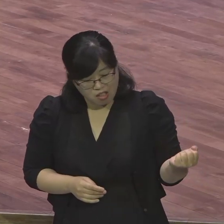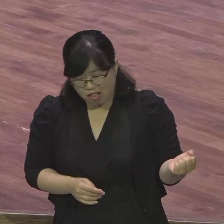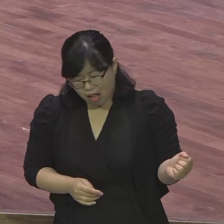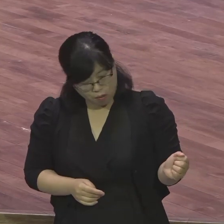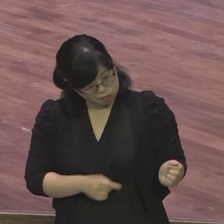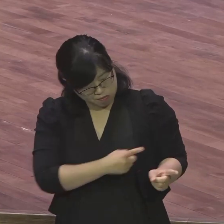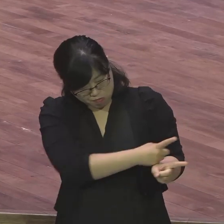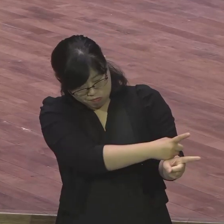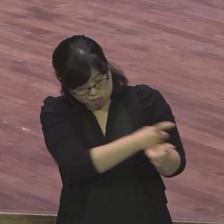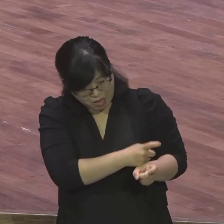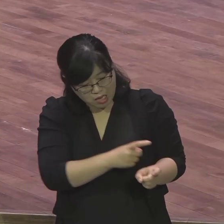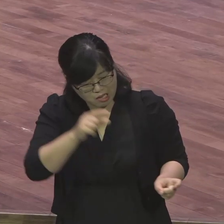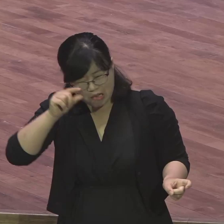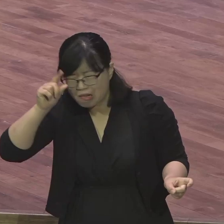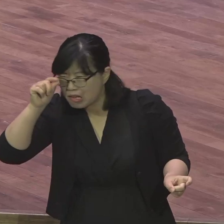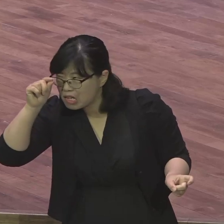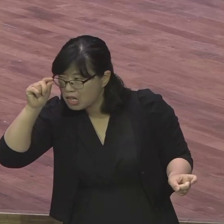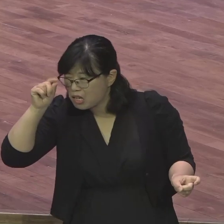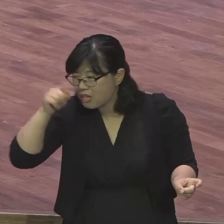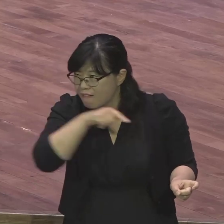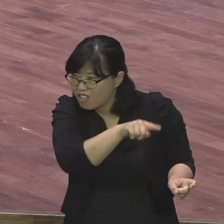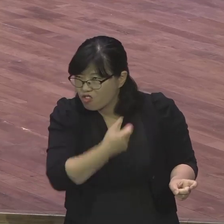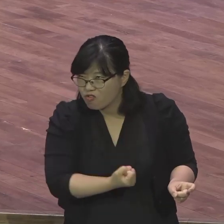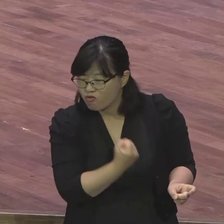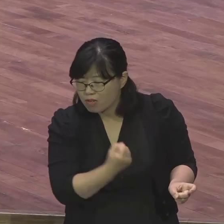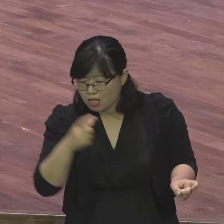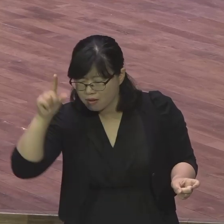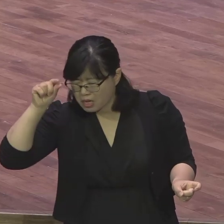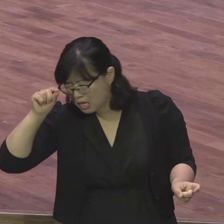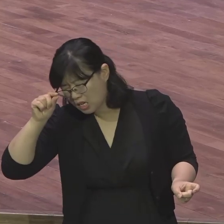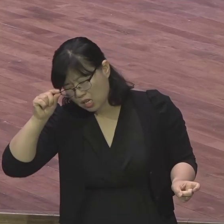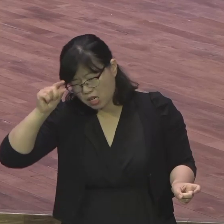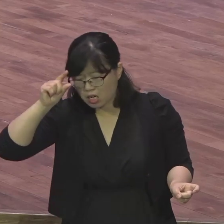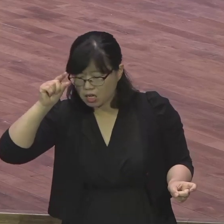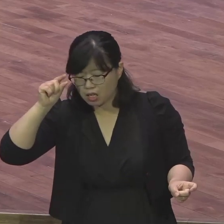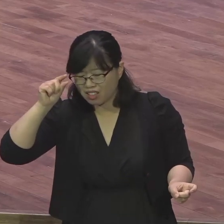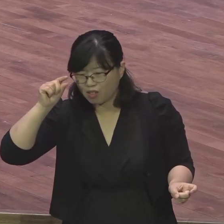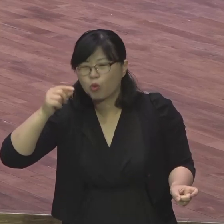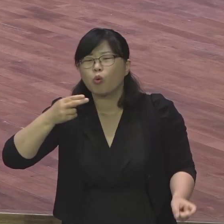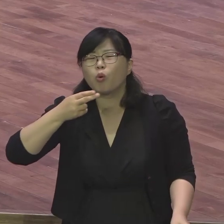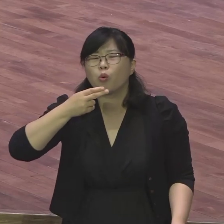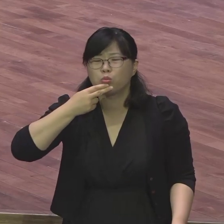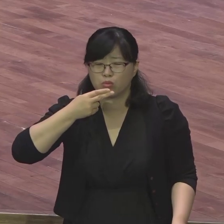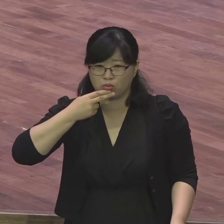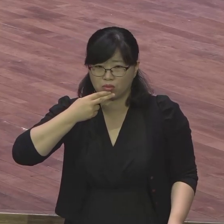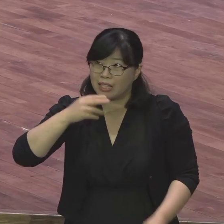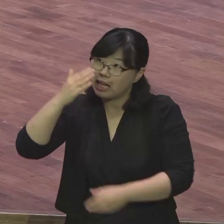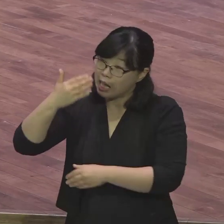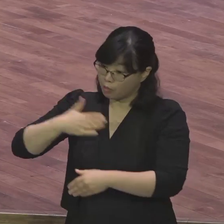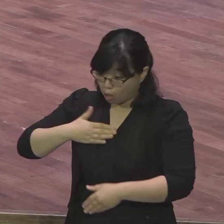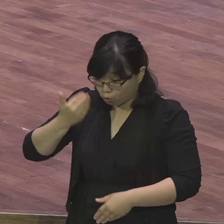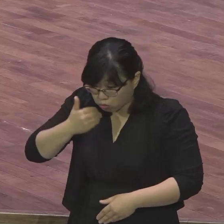칼을 갈고 이래가 위장리도 걸리고 그런 거 없어요 다 넘어섭니다 내가 누군데 내가